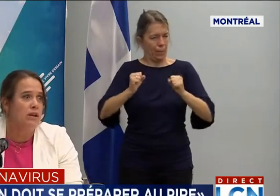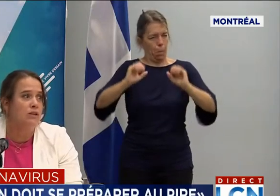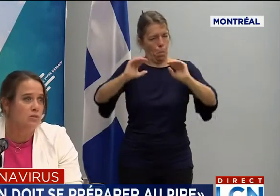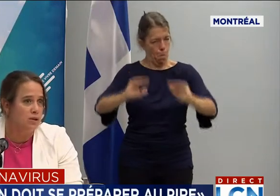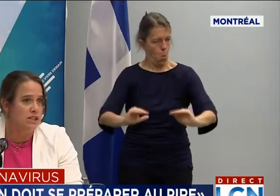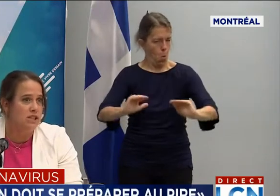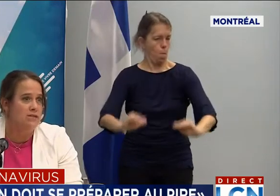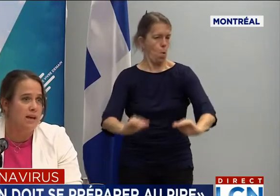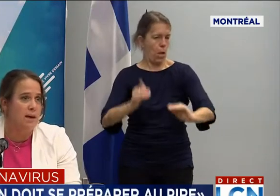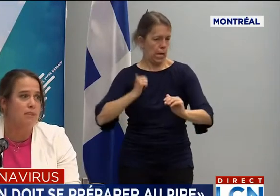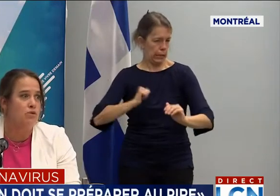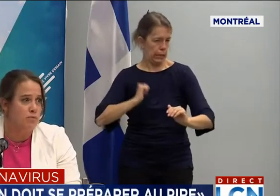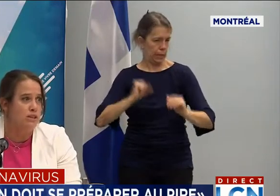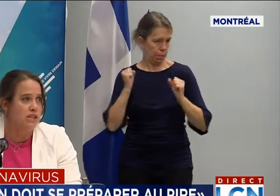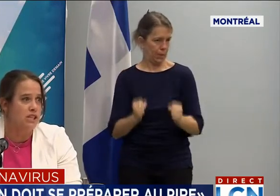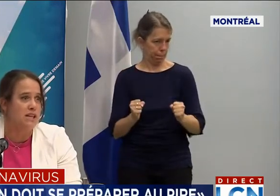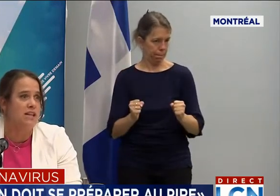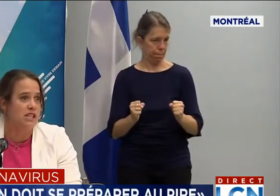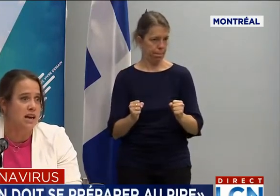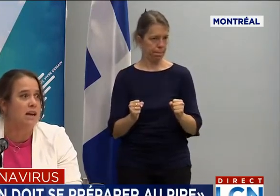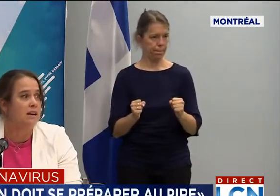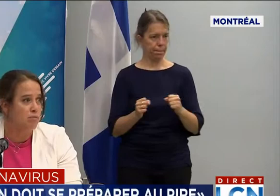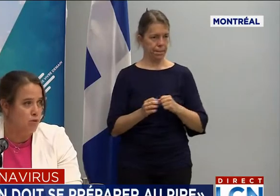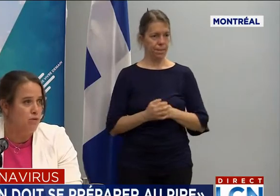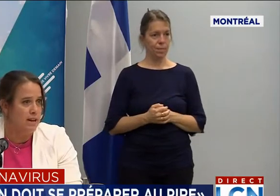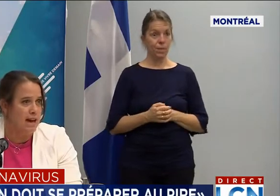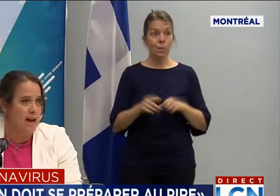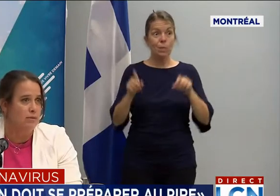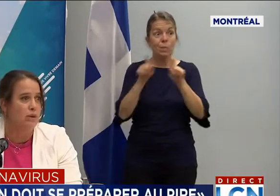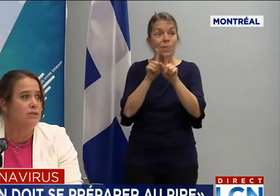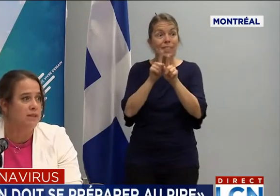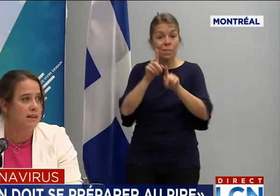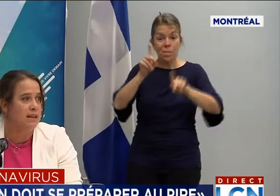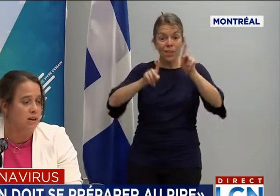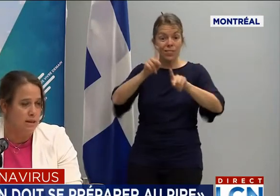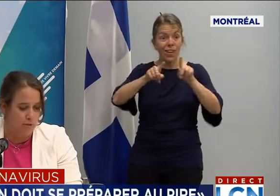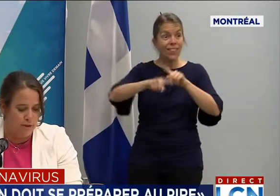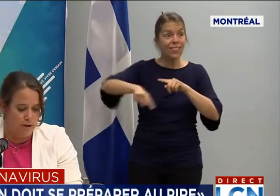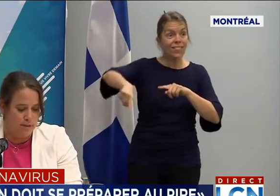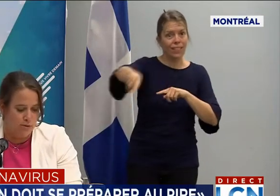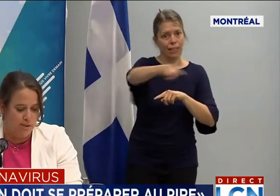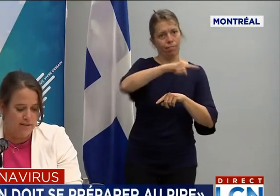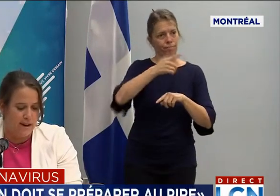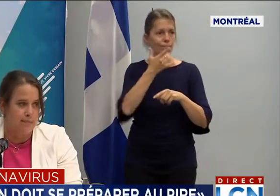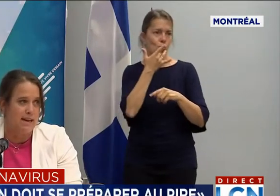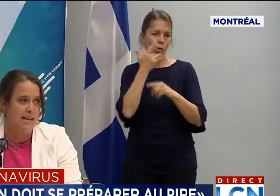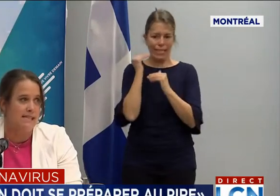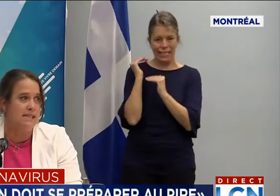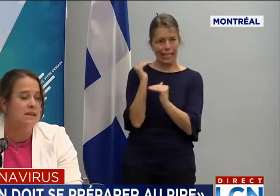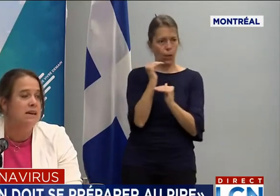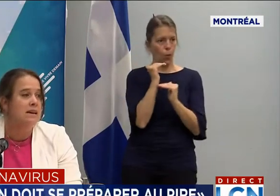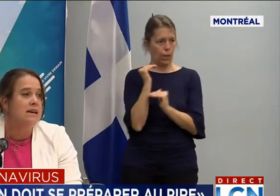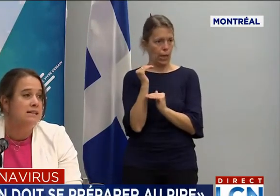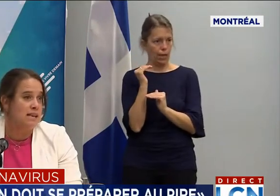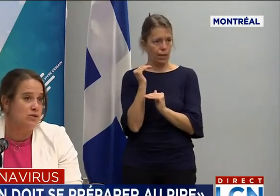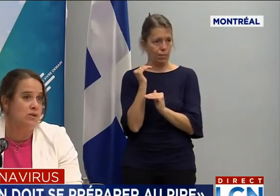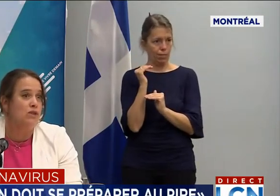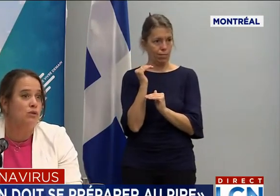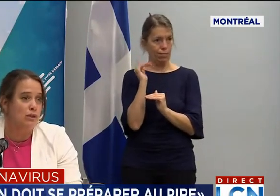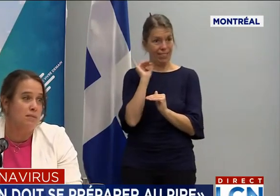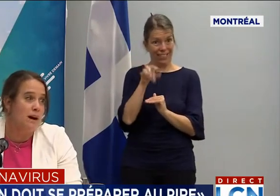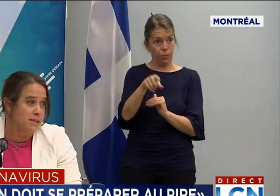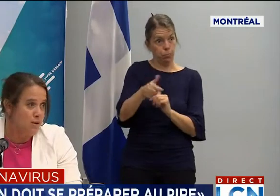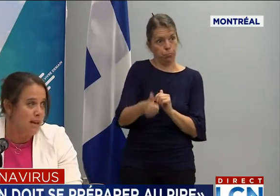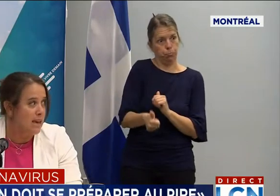et de protéger, évidemment, pour protéger les gens les plus vulnérables, donc éviter les formes les plus sévères de la maladie, s